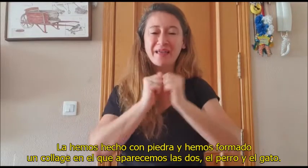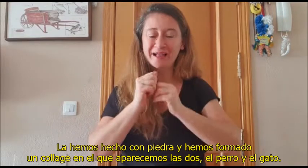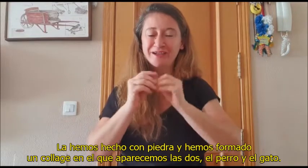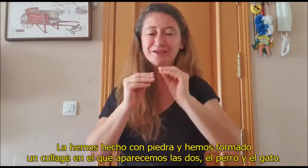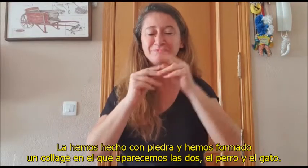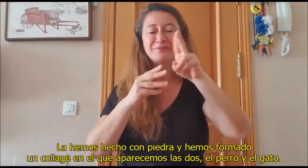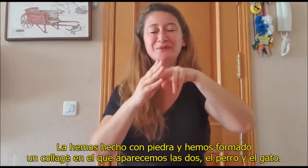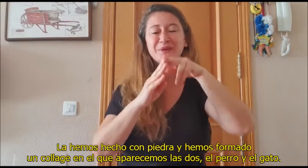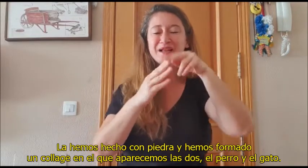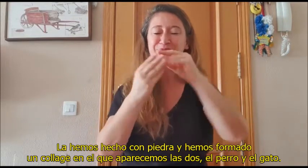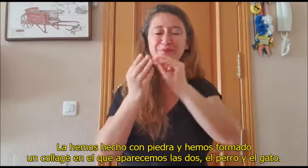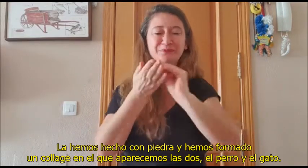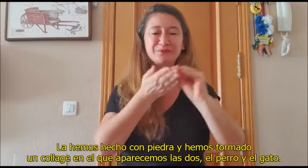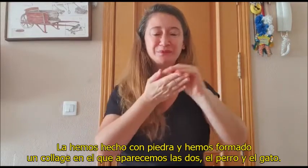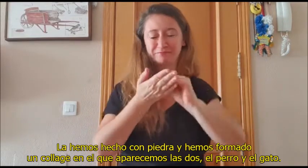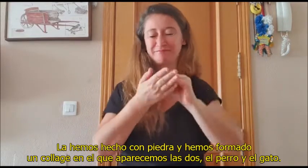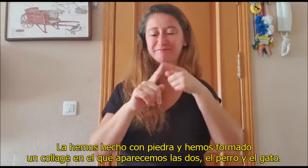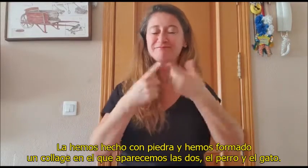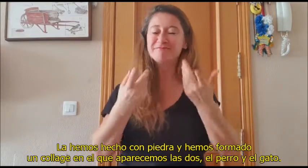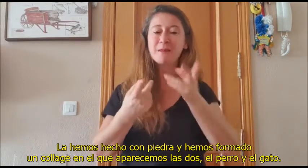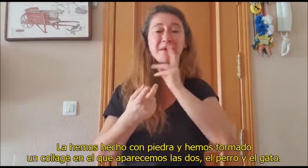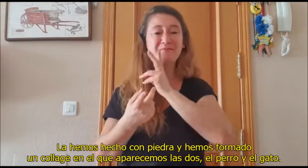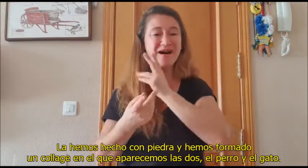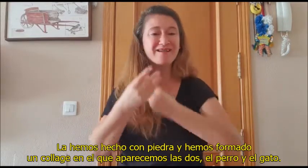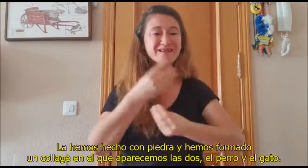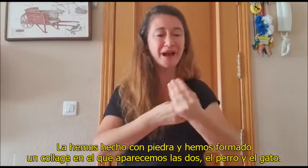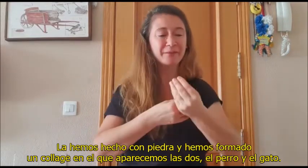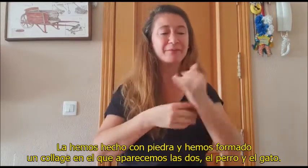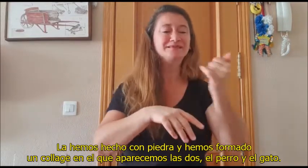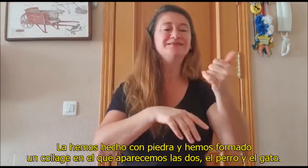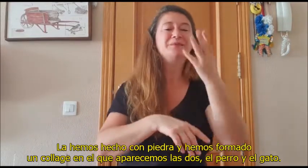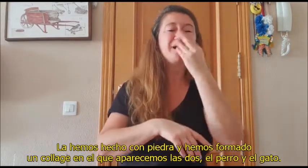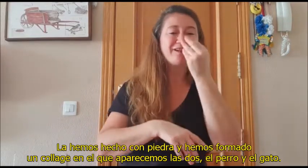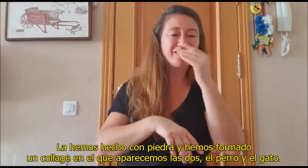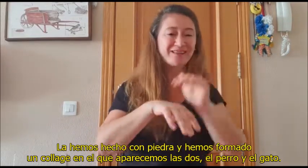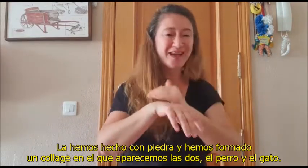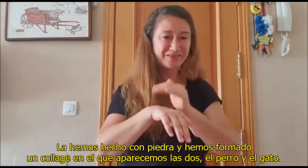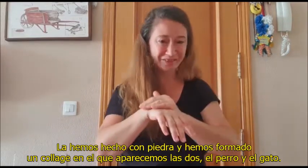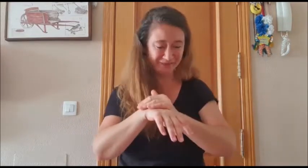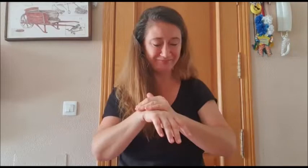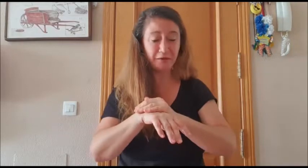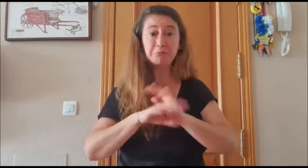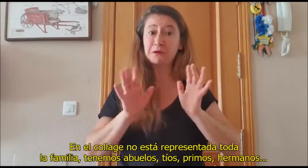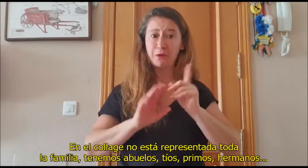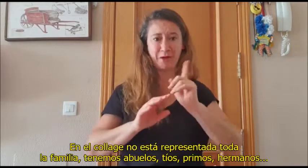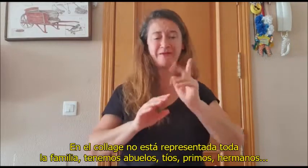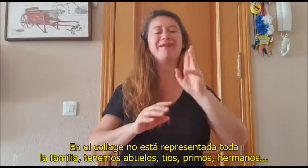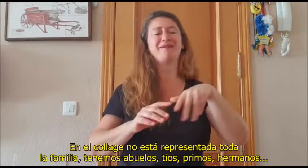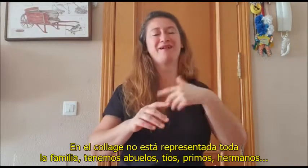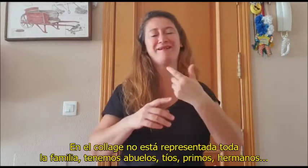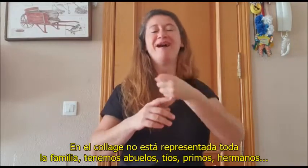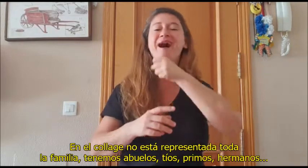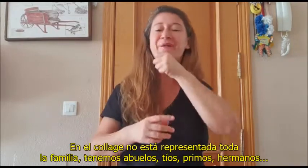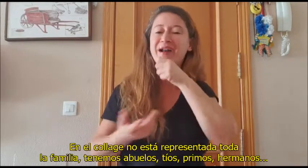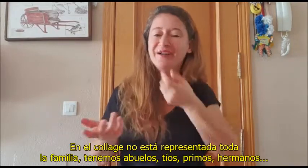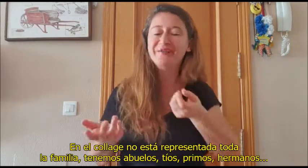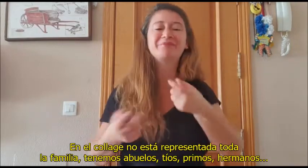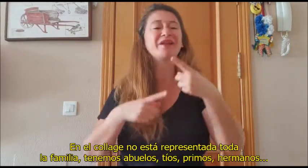La hemos hecho con piedra y hemos formado un collage en el que aparecemos las dos, el perro y el gato. En el collage no está